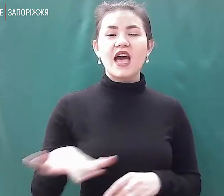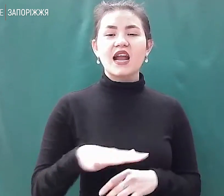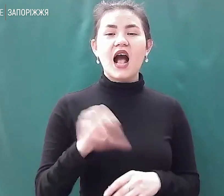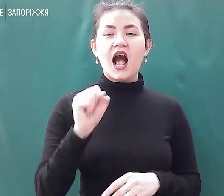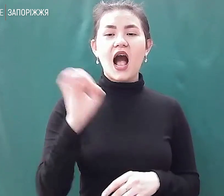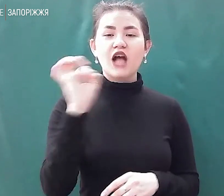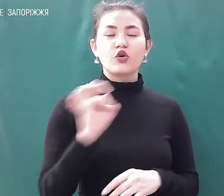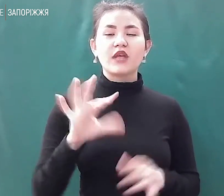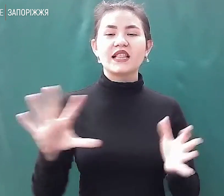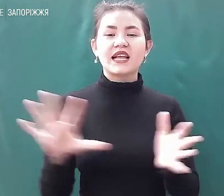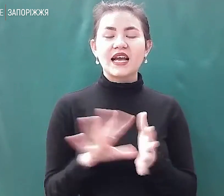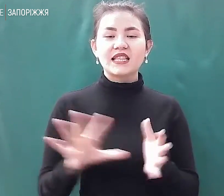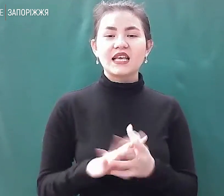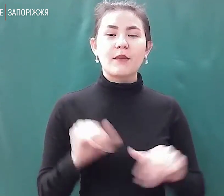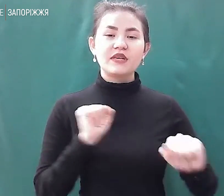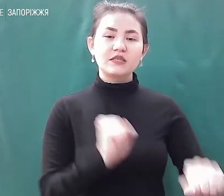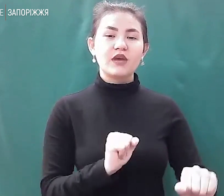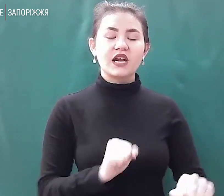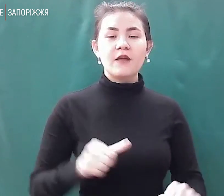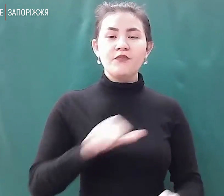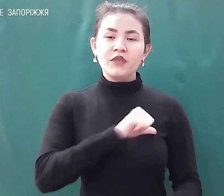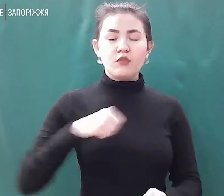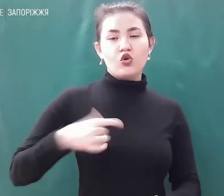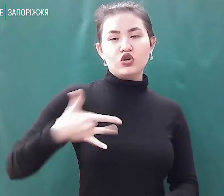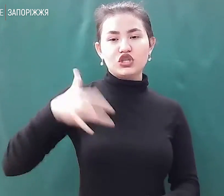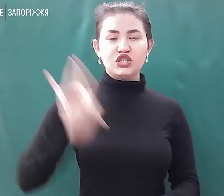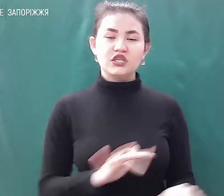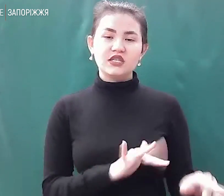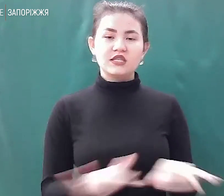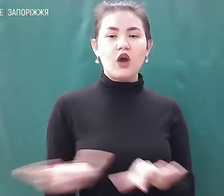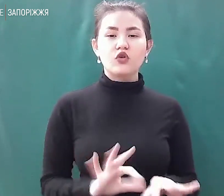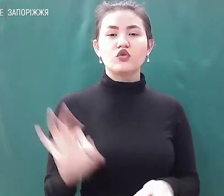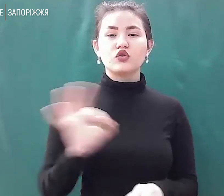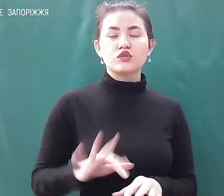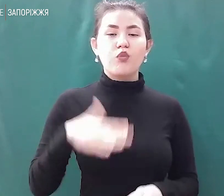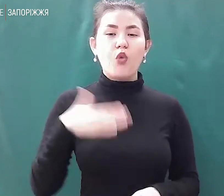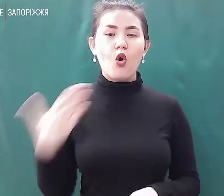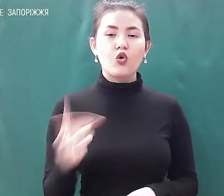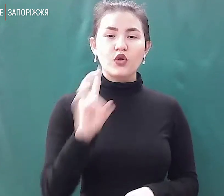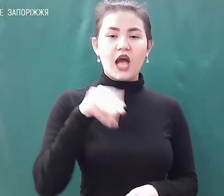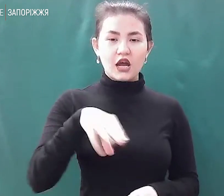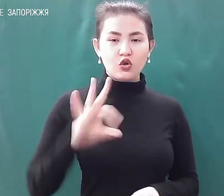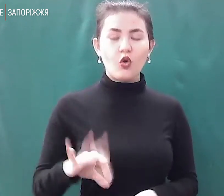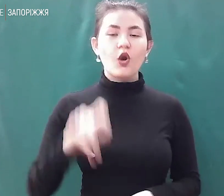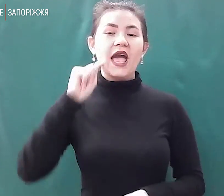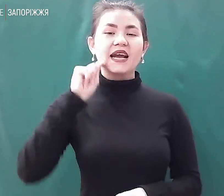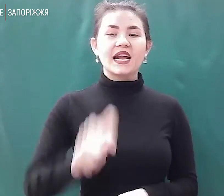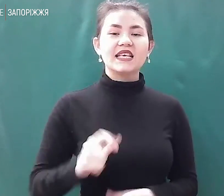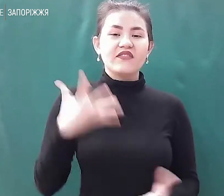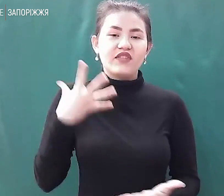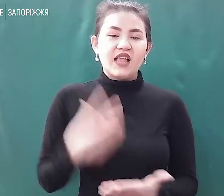вживання найжорсткіших заходів, зокрема з боку НАТО та країн-власників ядерної зброї.